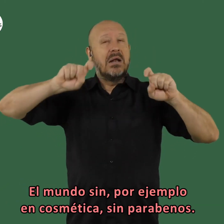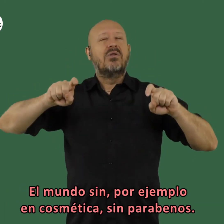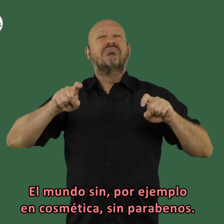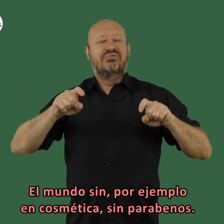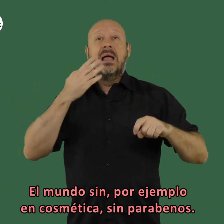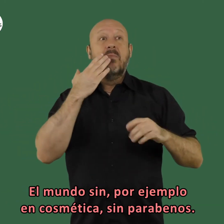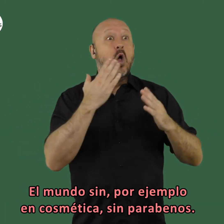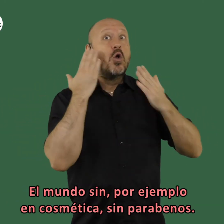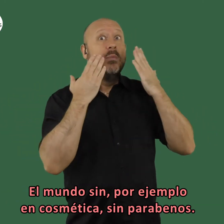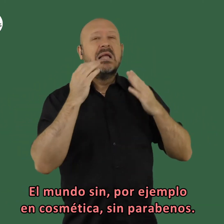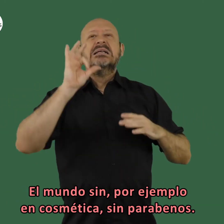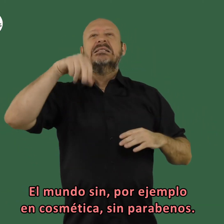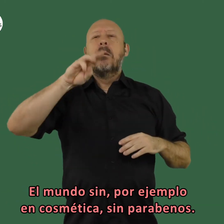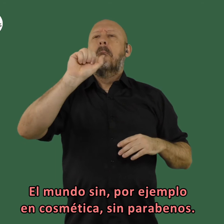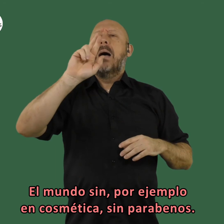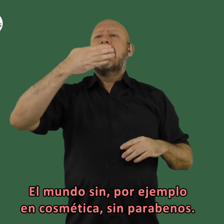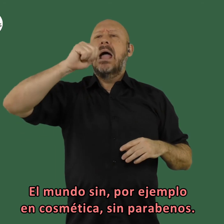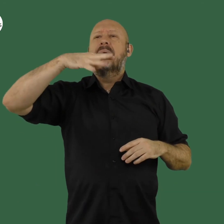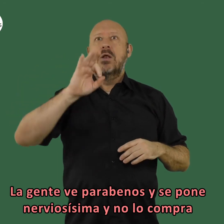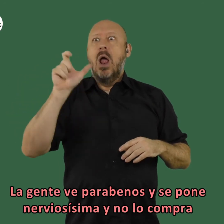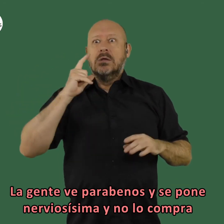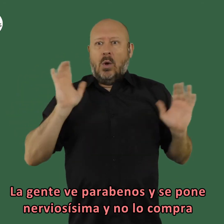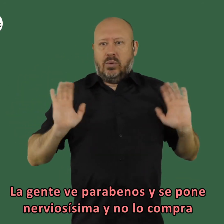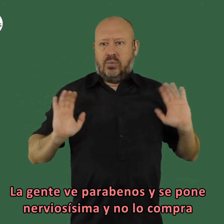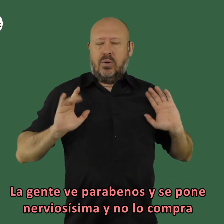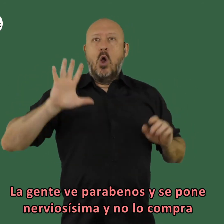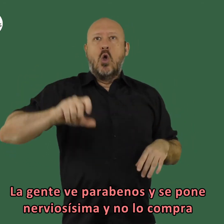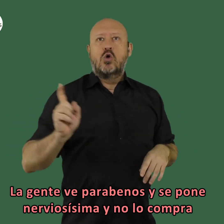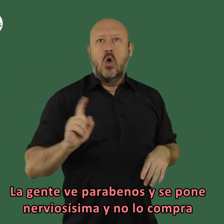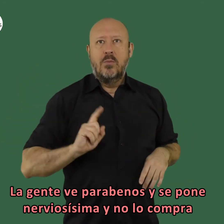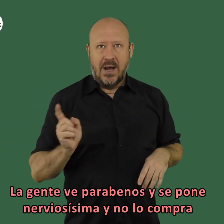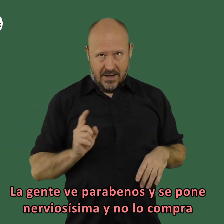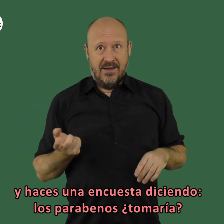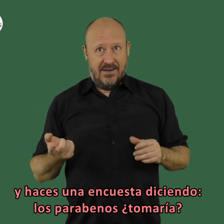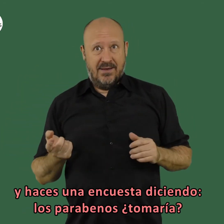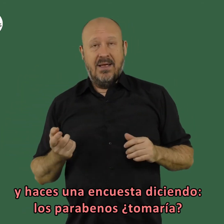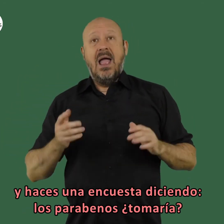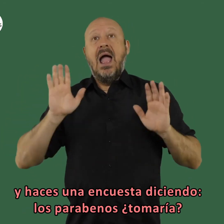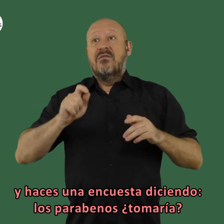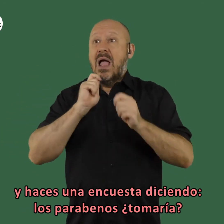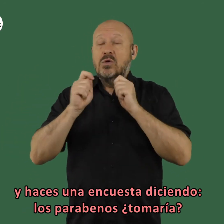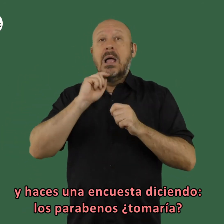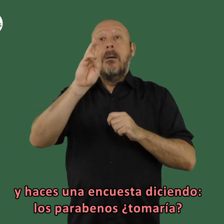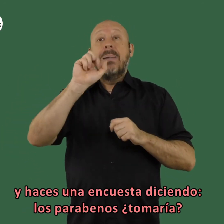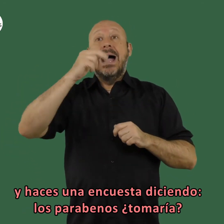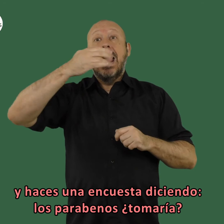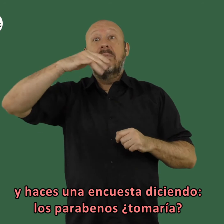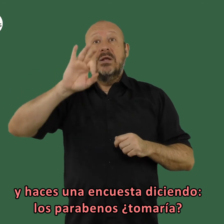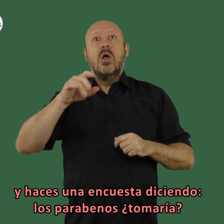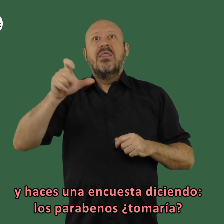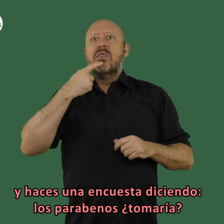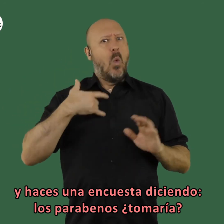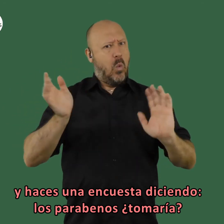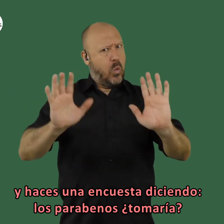el mundo sin por ejemplo en el cosmética sin parabeno la gente ve el parabeno y se pone nerviosísimo y no lo compra y tú haces una cuenta diciendo los